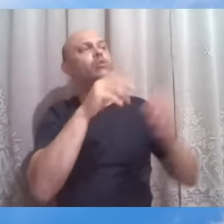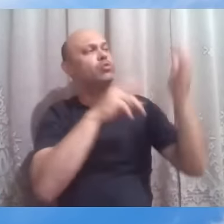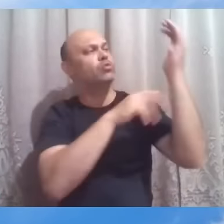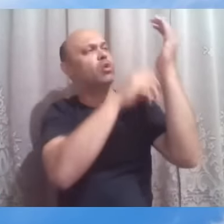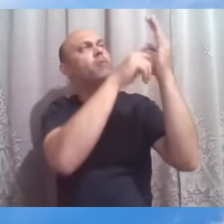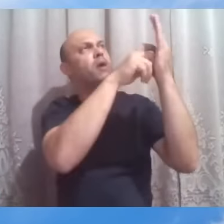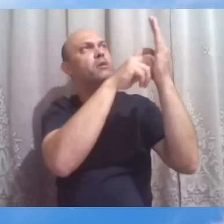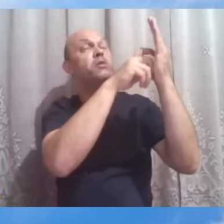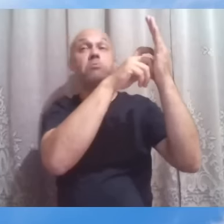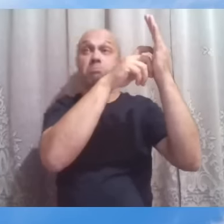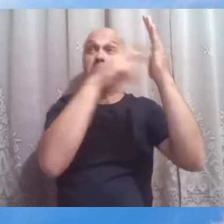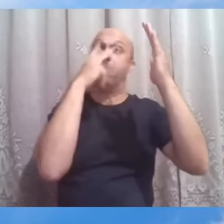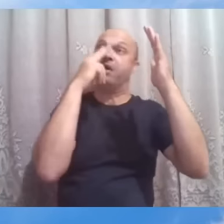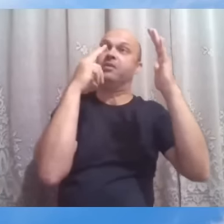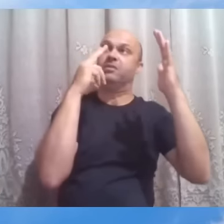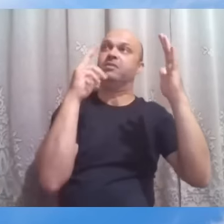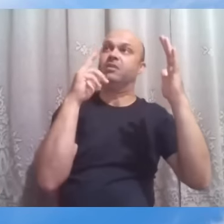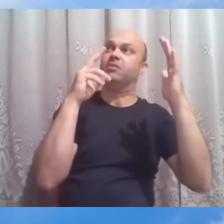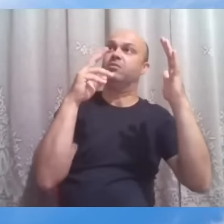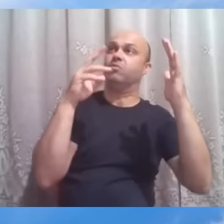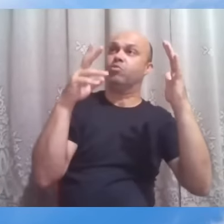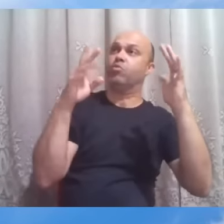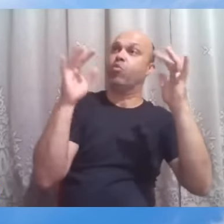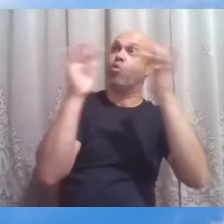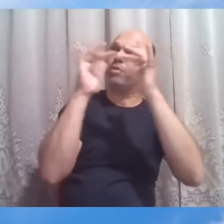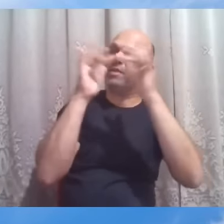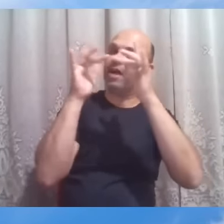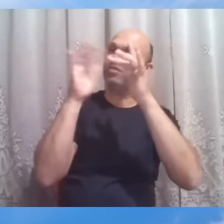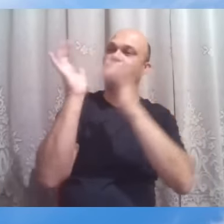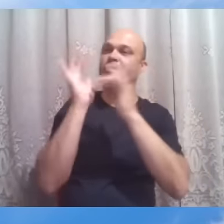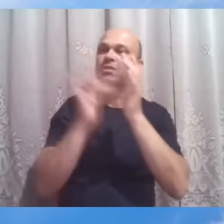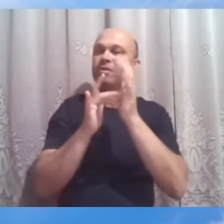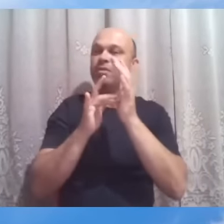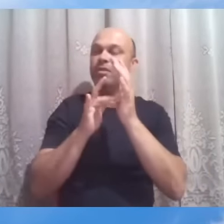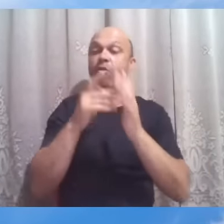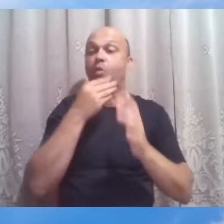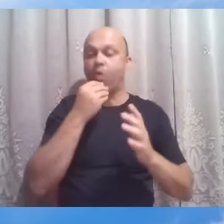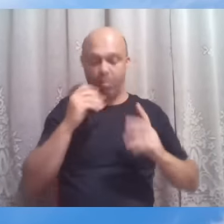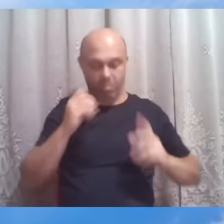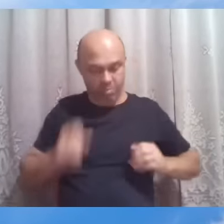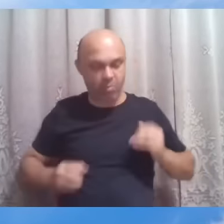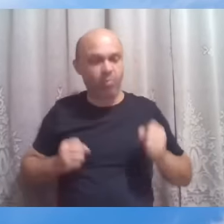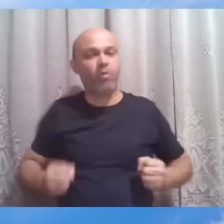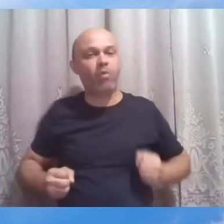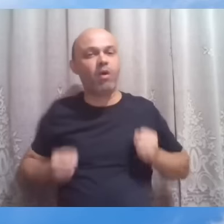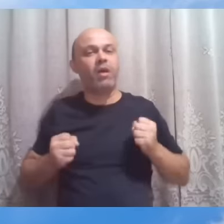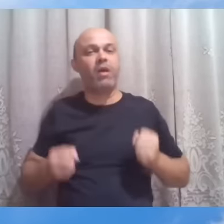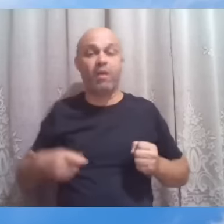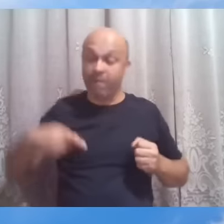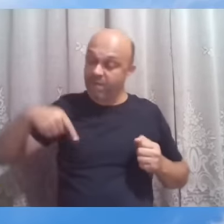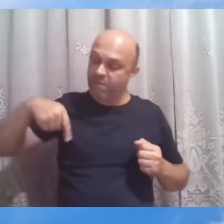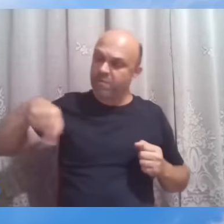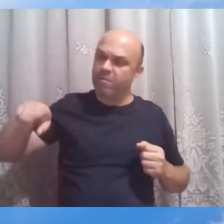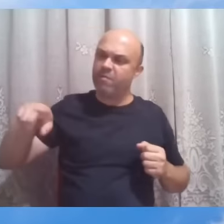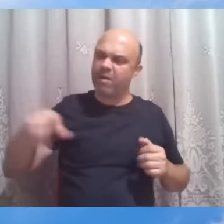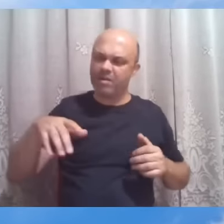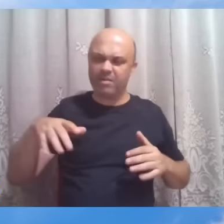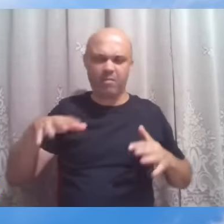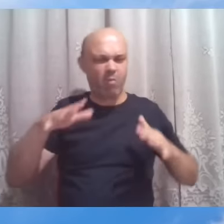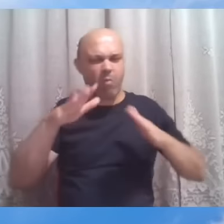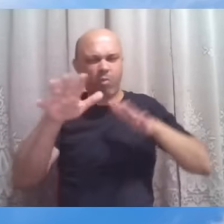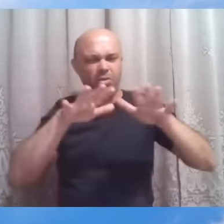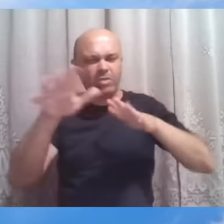paralítico levado pelos amigos à casa cercada pela multidão poderiam muito facilmente falar não tem jeito,